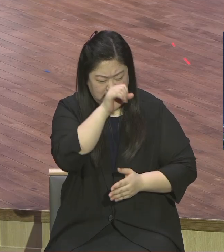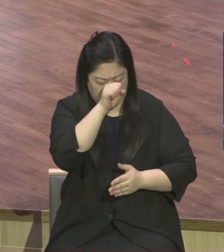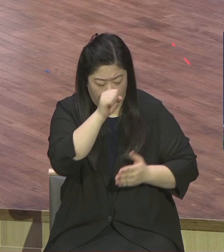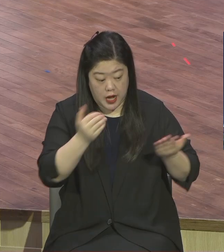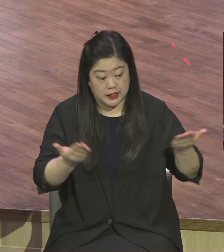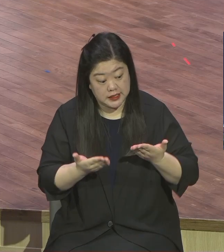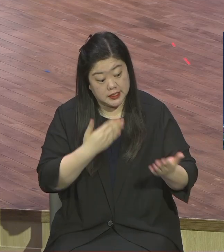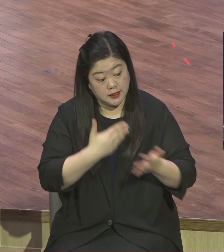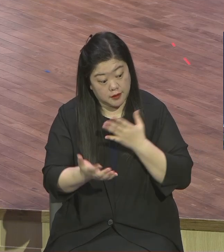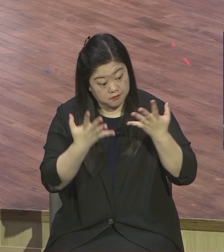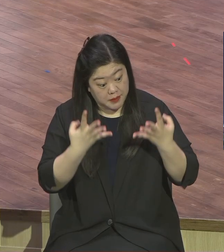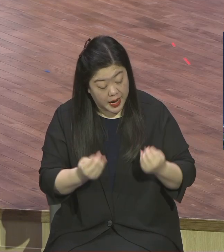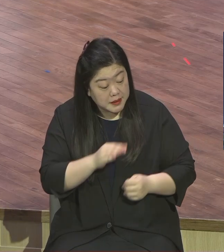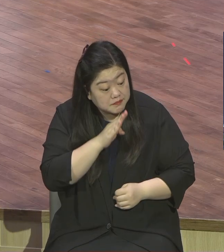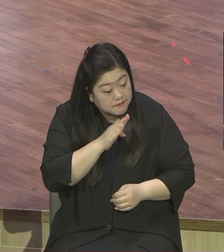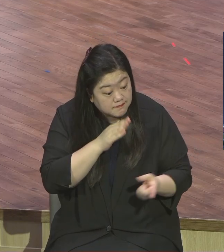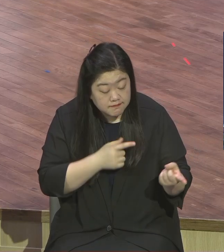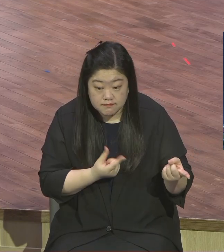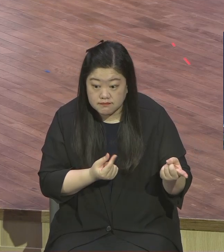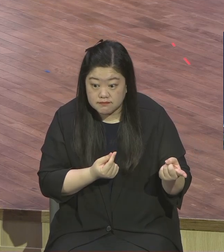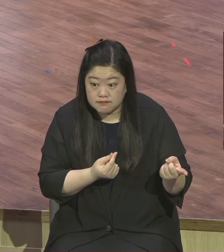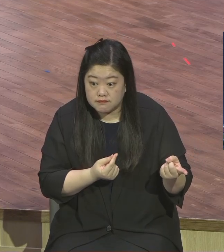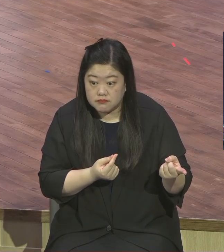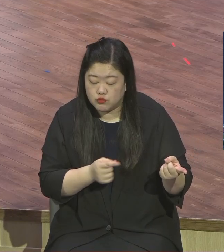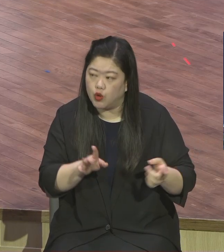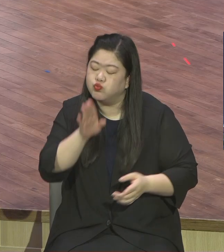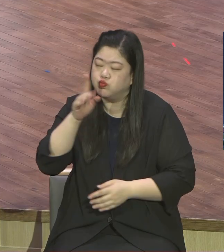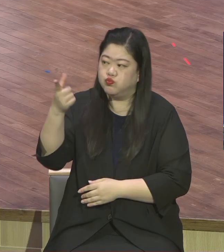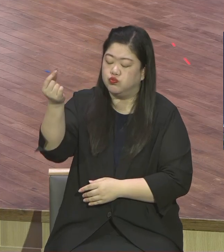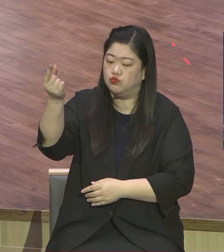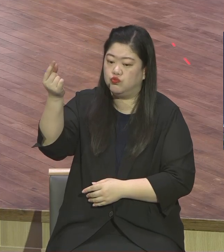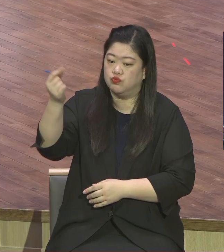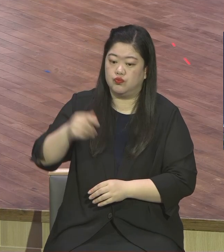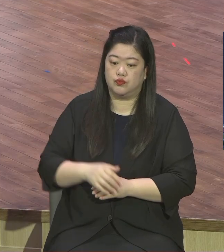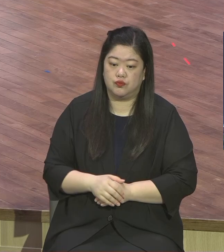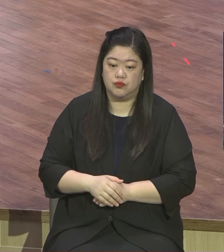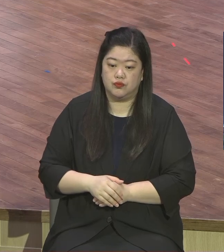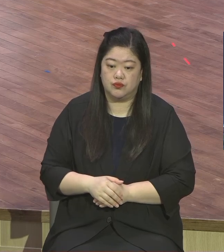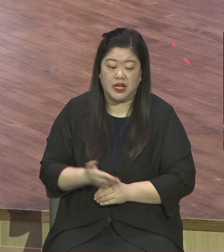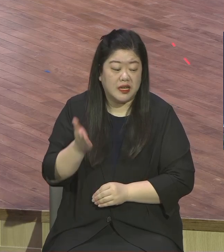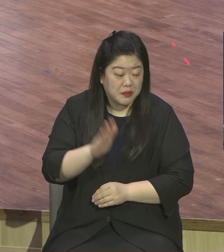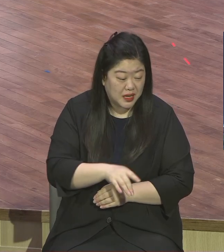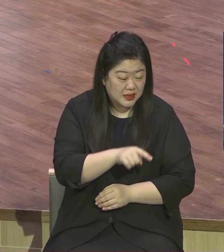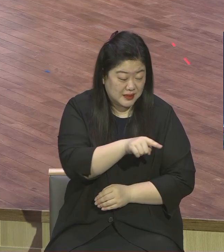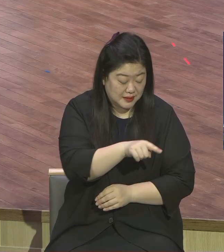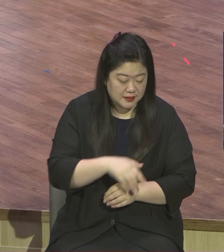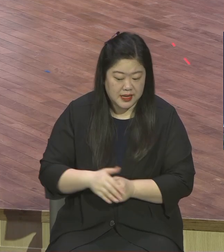아주 자부하는데 너 하나님 앞에서는 선한 거 아니야 그거 그 말씀